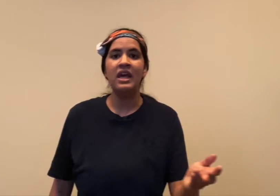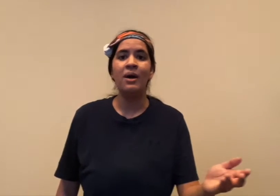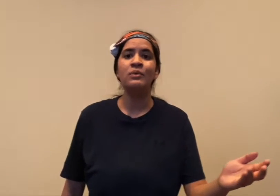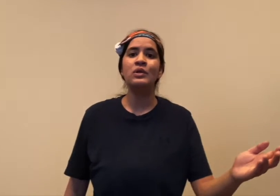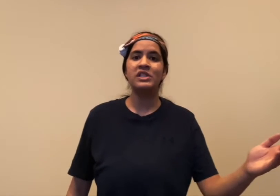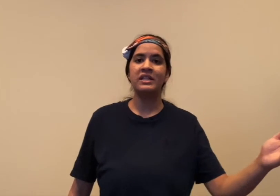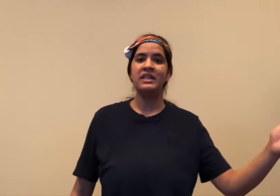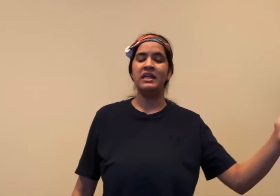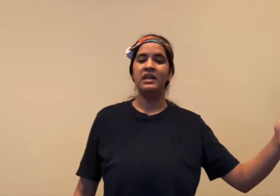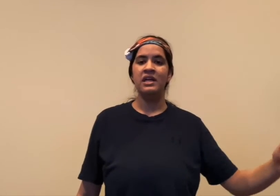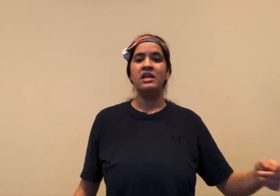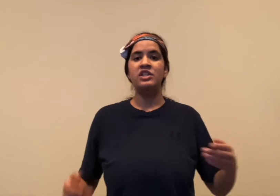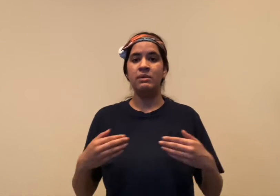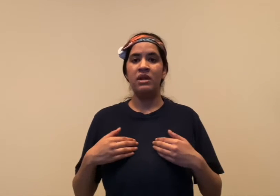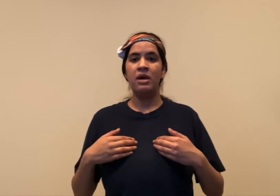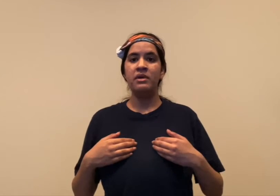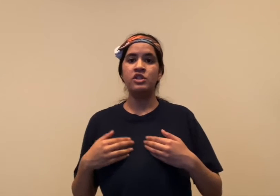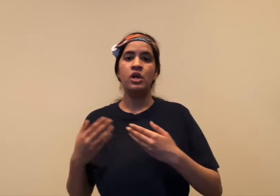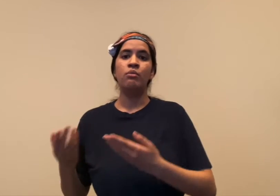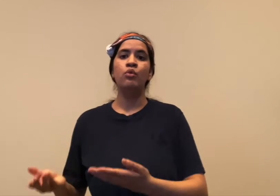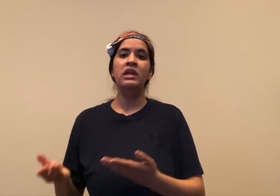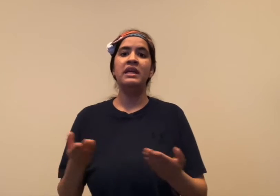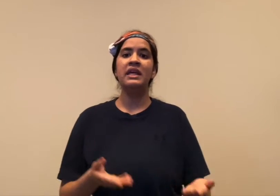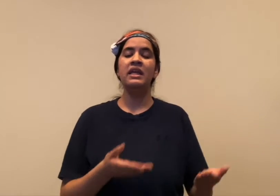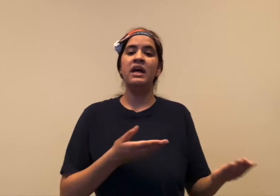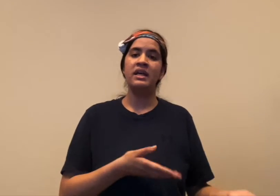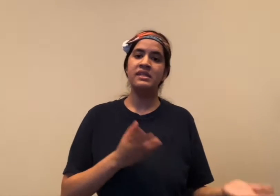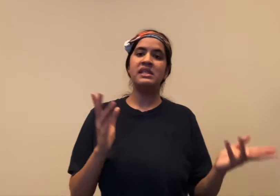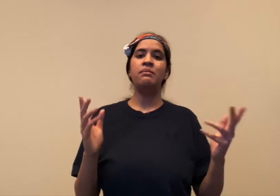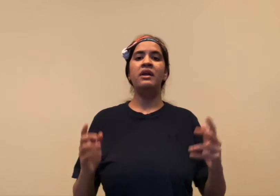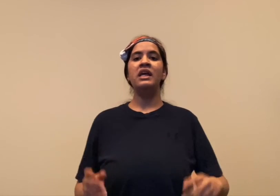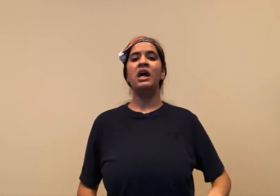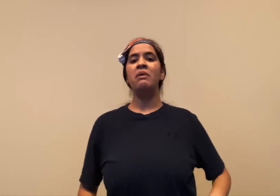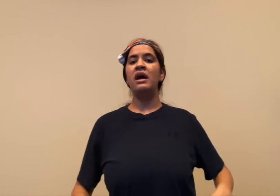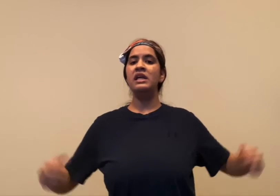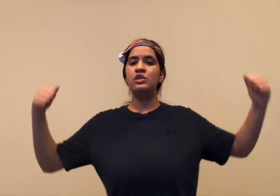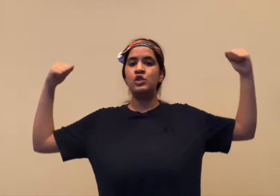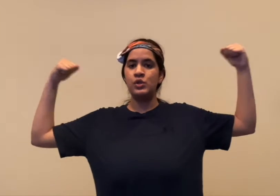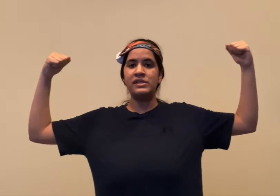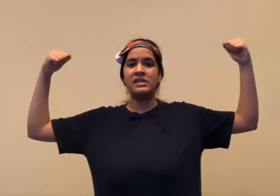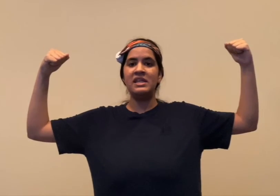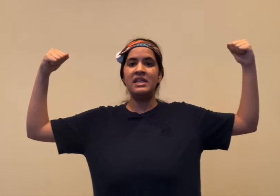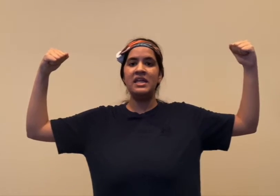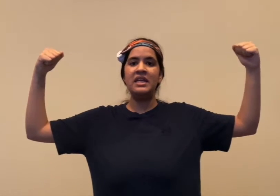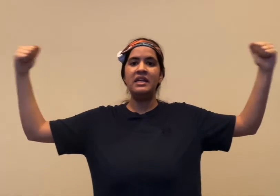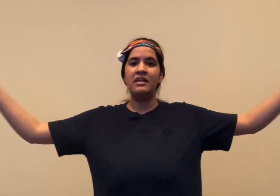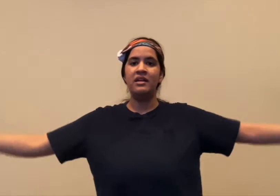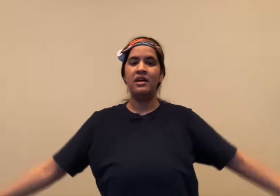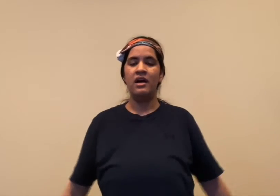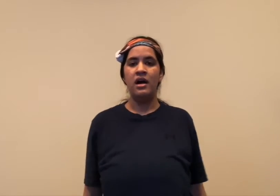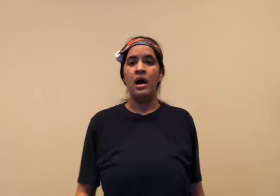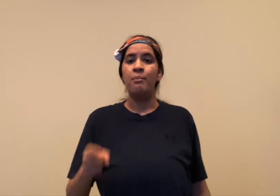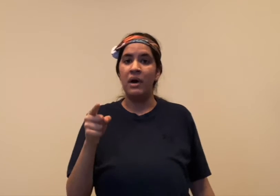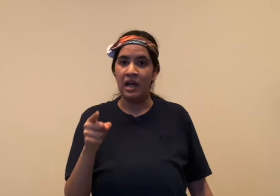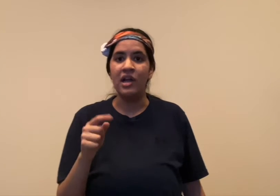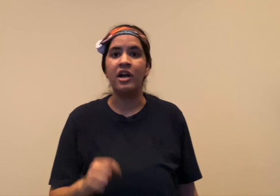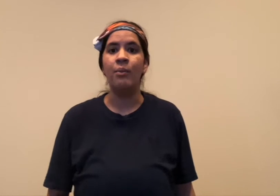हमको शक्ती, शिमला मिर्च, मूली खीरा, इनसे बड़ी हमारी चुस्ती पालक हम